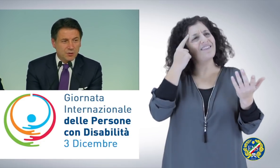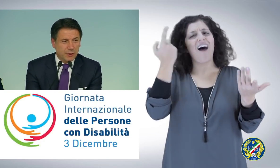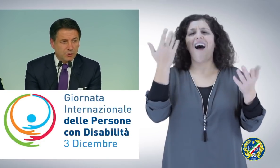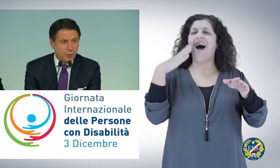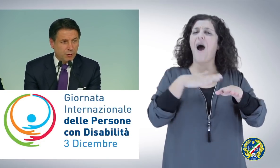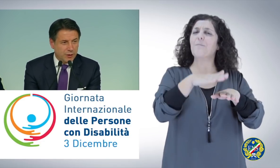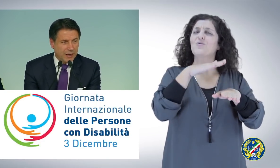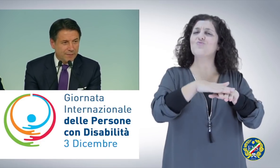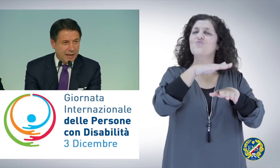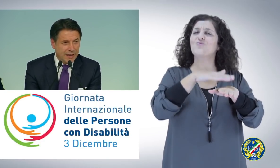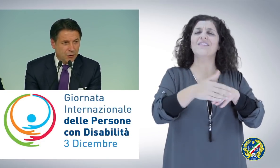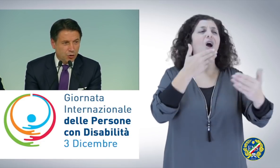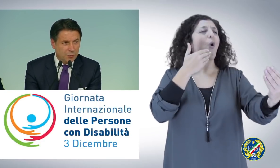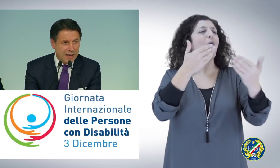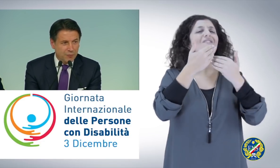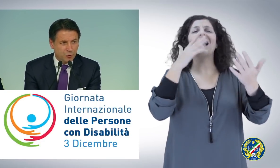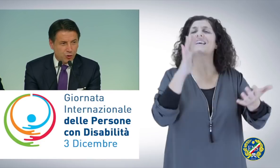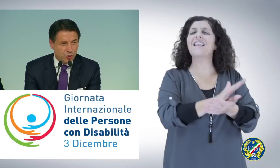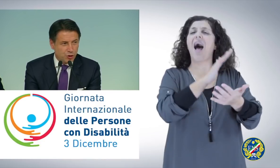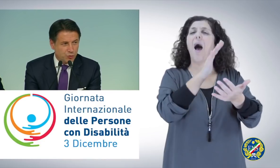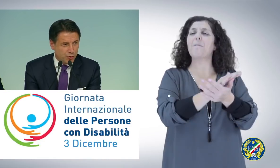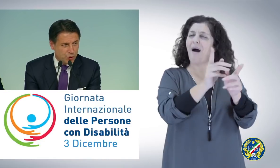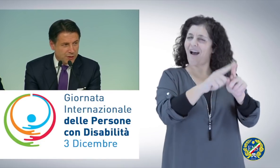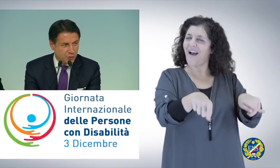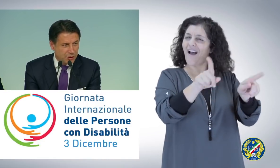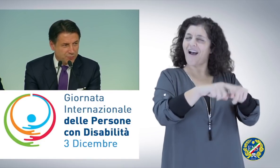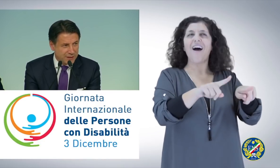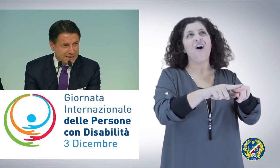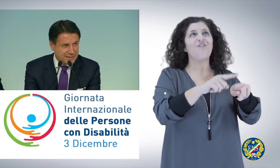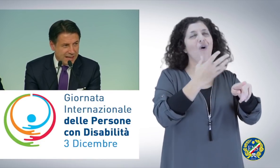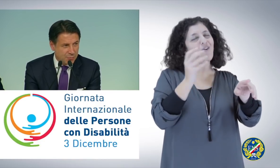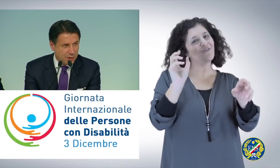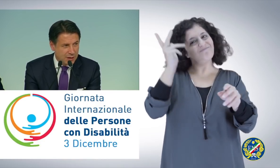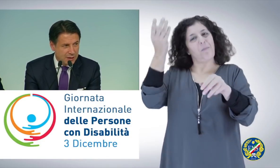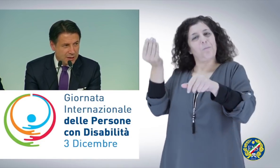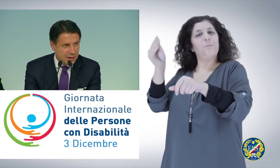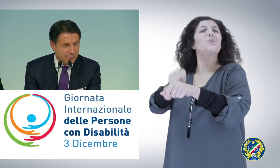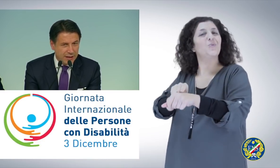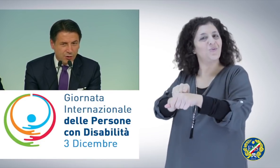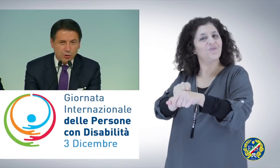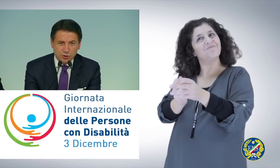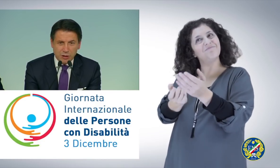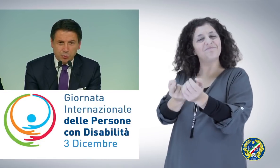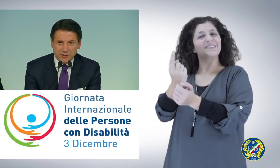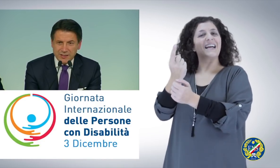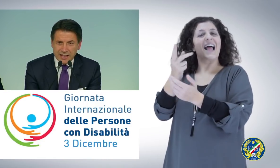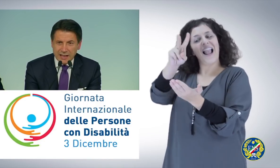rispetto a quello che è il normale fisiologico svolgimento di una conferenza stampa e vi leggo così una poesia